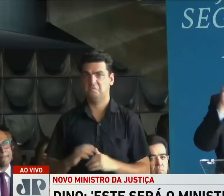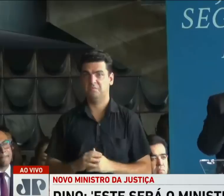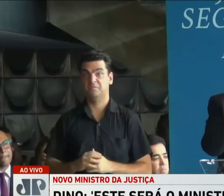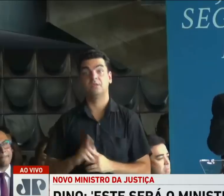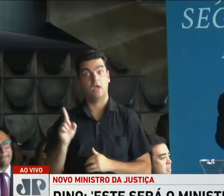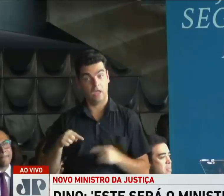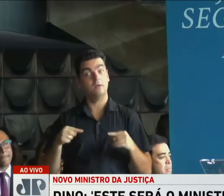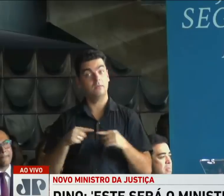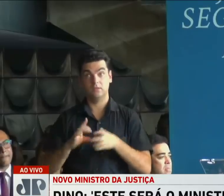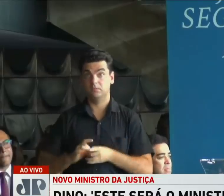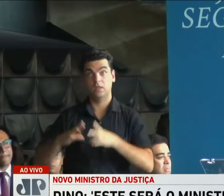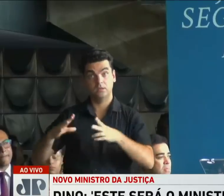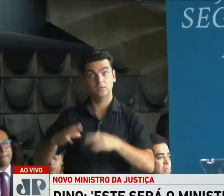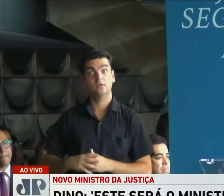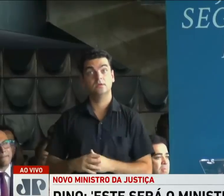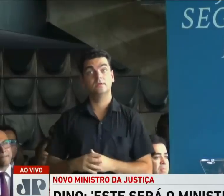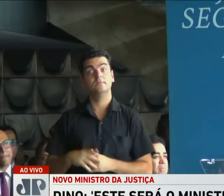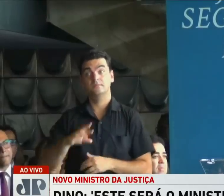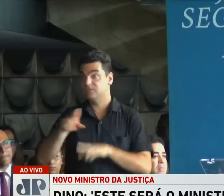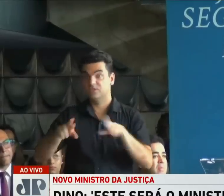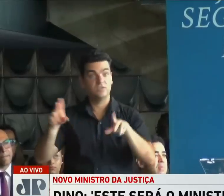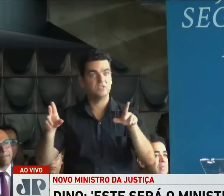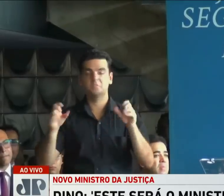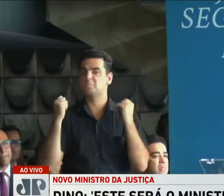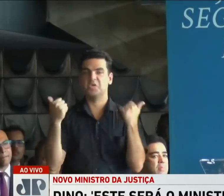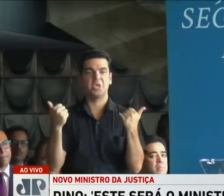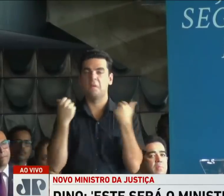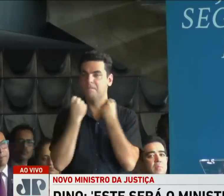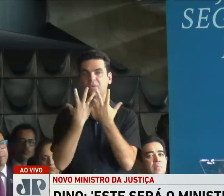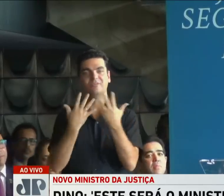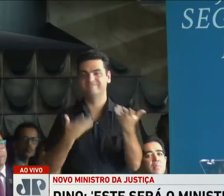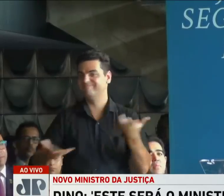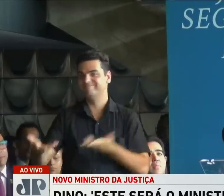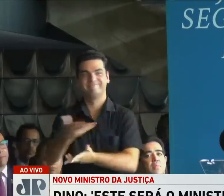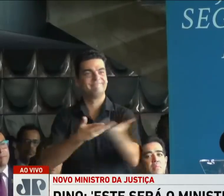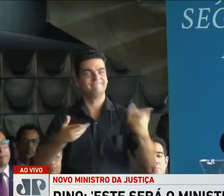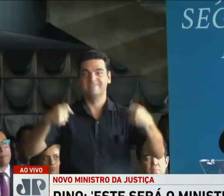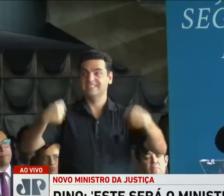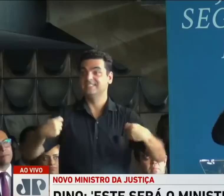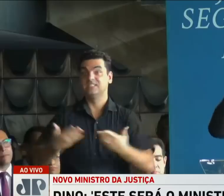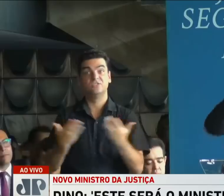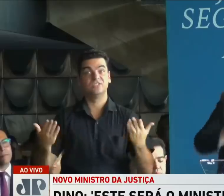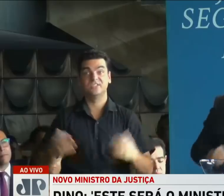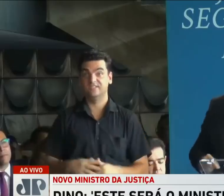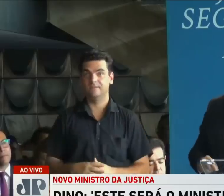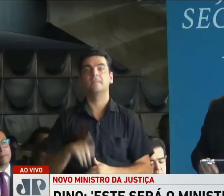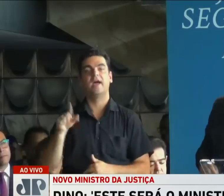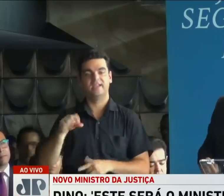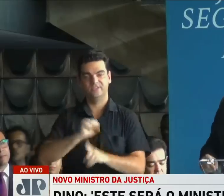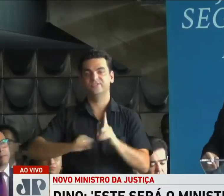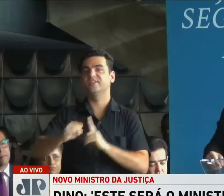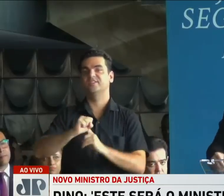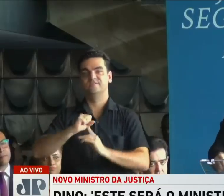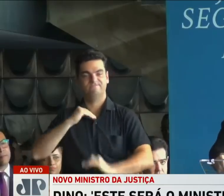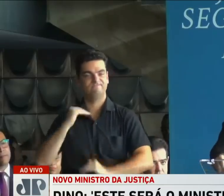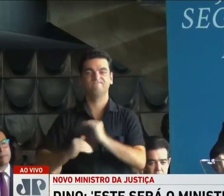democratas sabem que as diferenças são necessárias, que as diferenças são imprescindíveis, porque só assim a sociedade